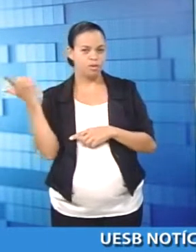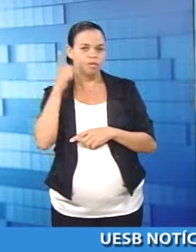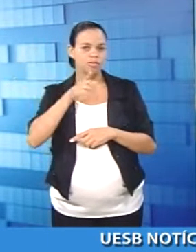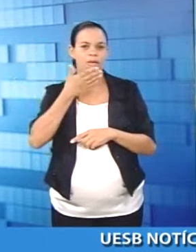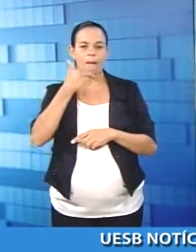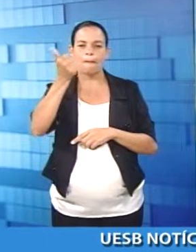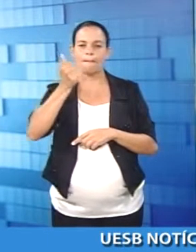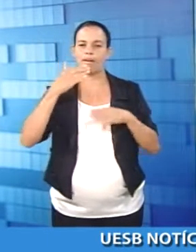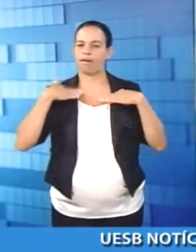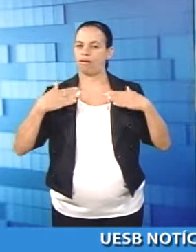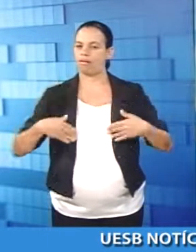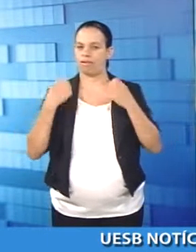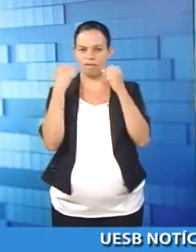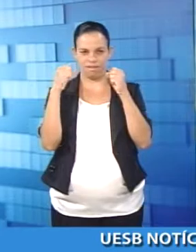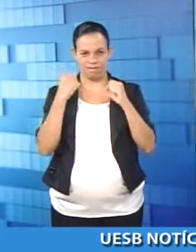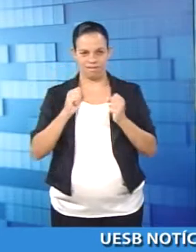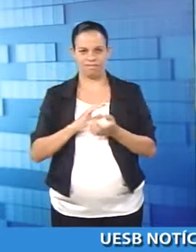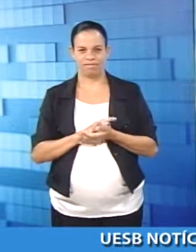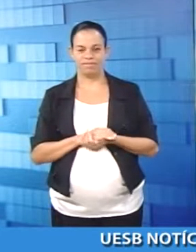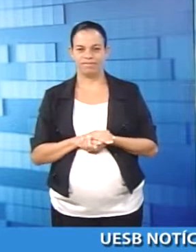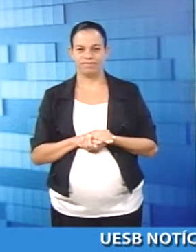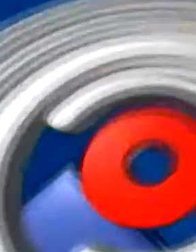o melhor condicionamento físico.